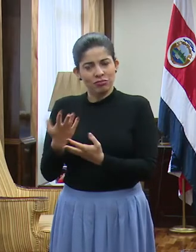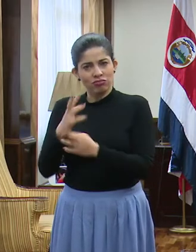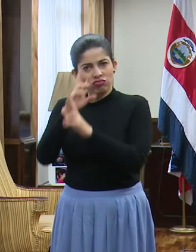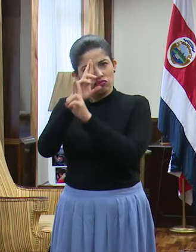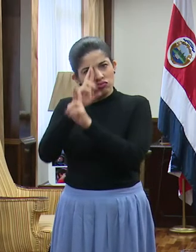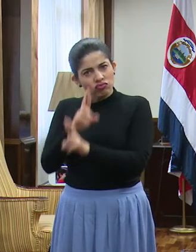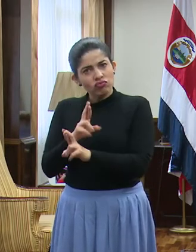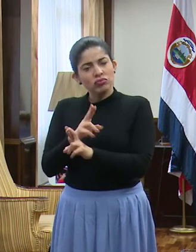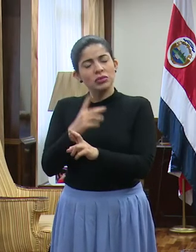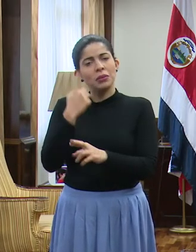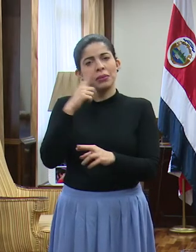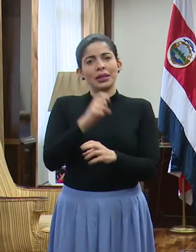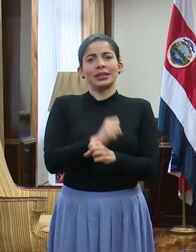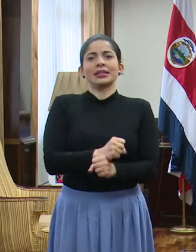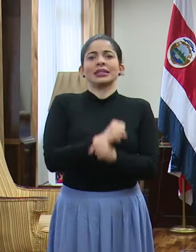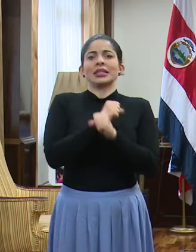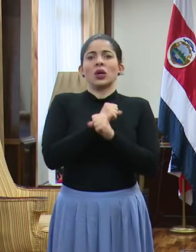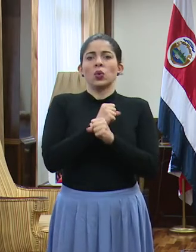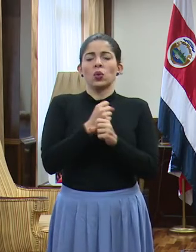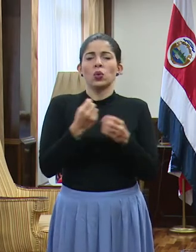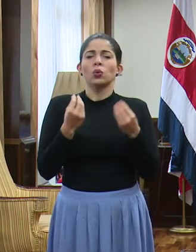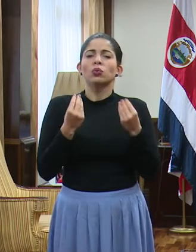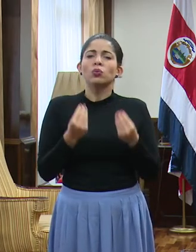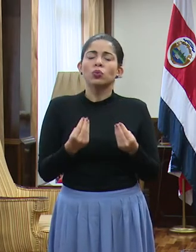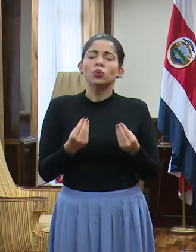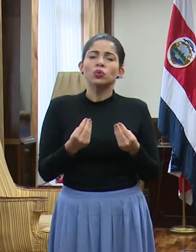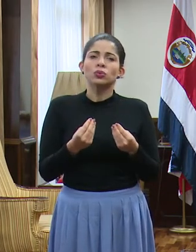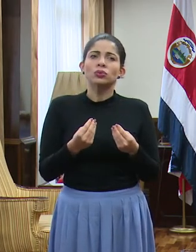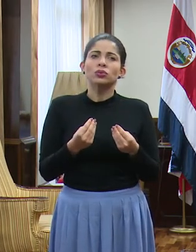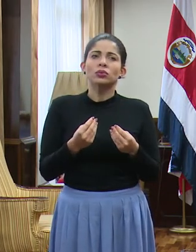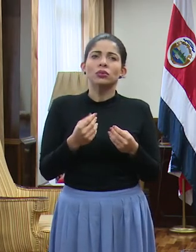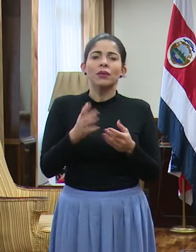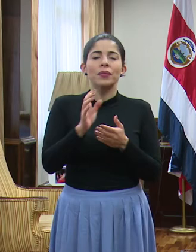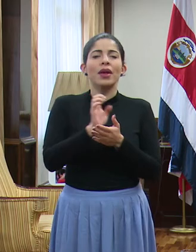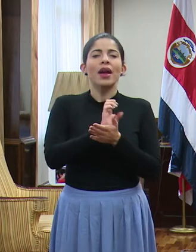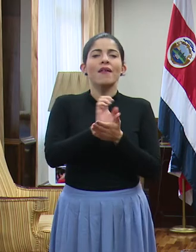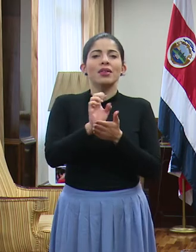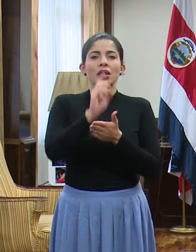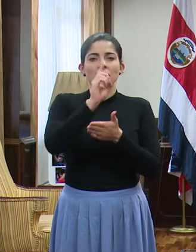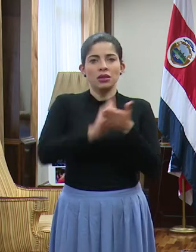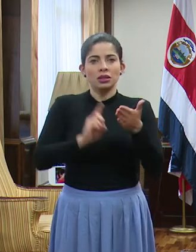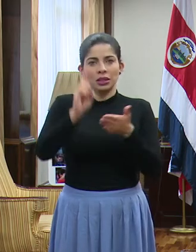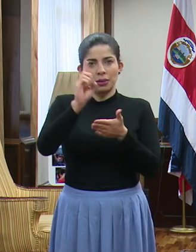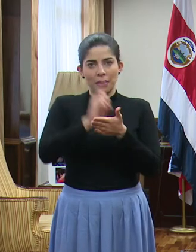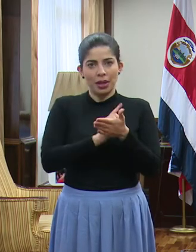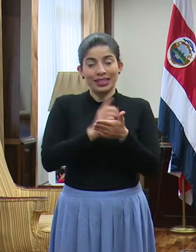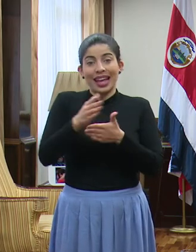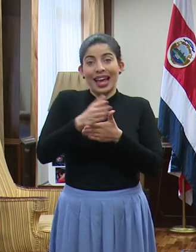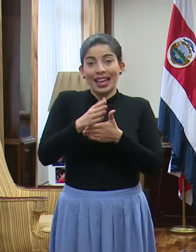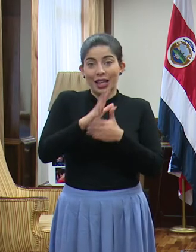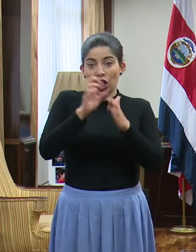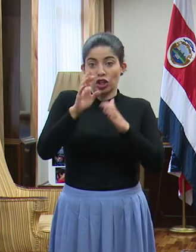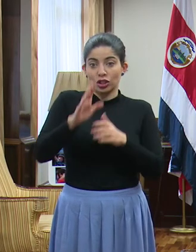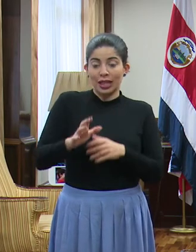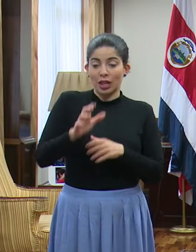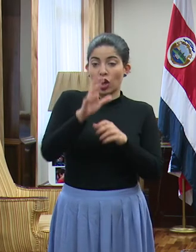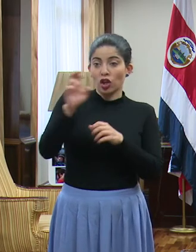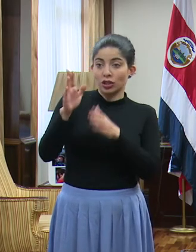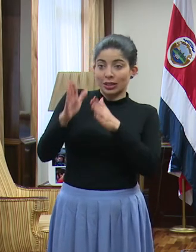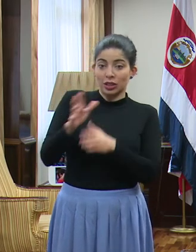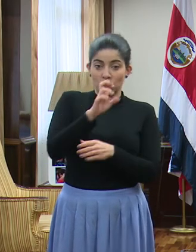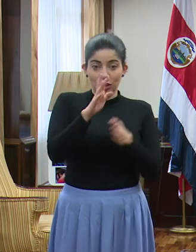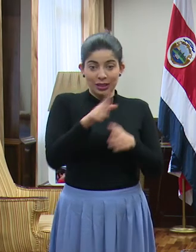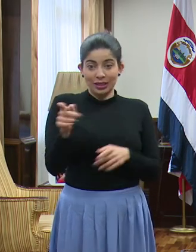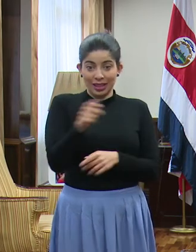haya ausencia de discriminación entre nosotros mismos por diferentes